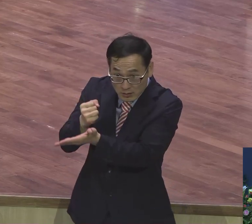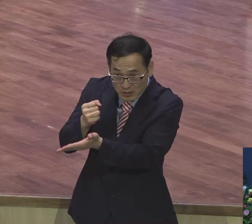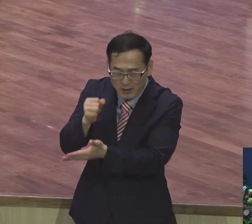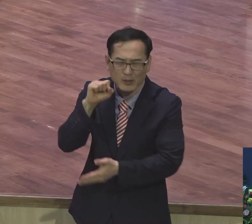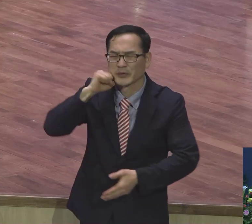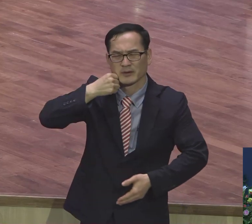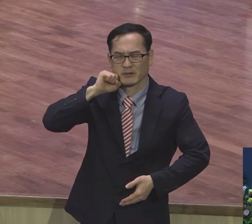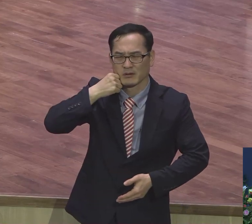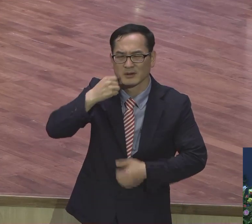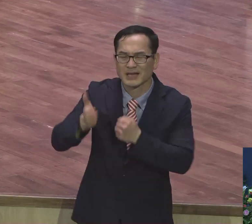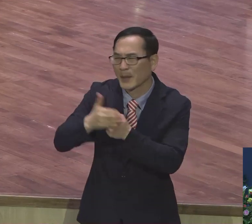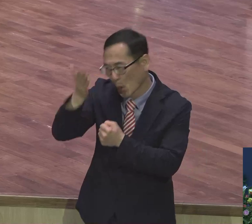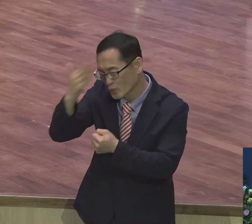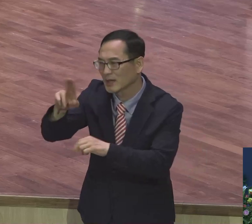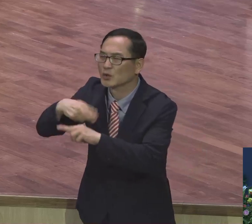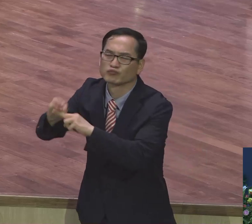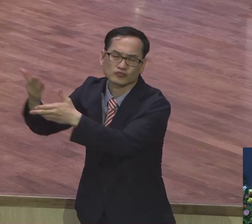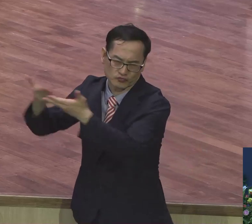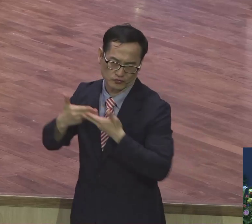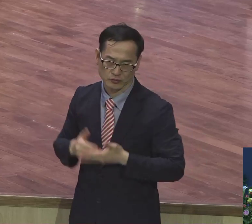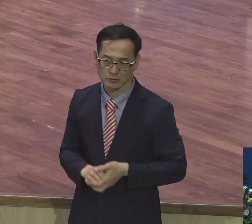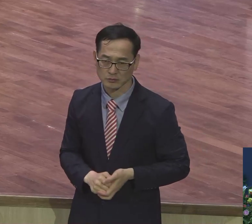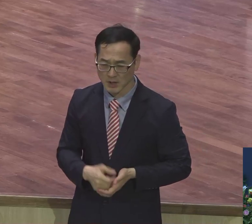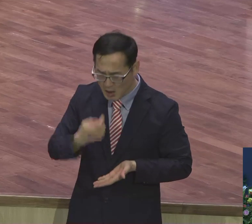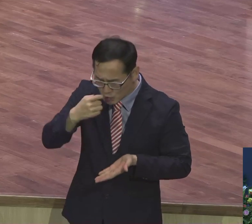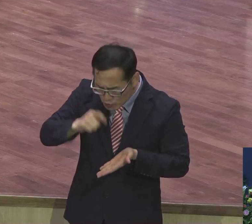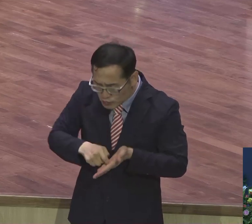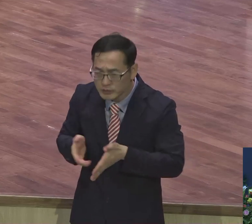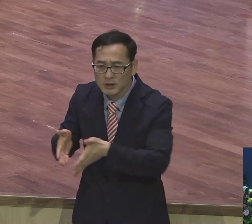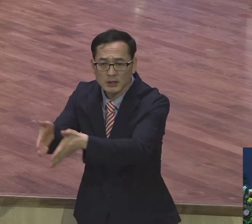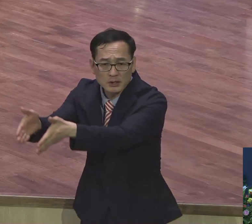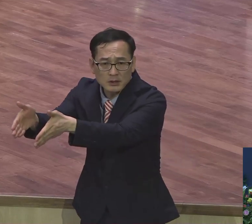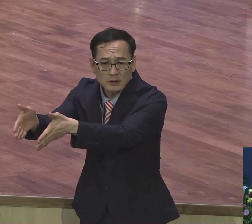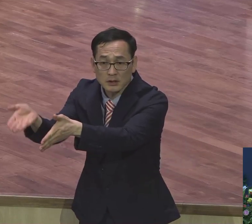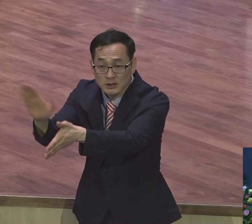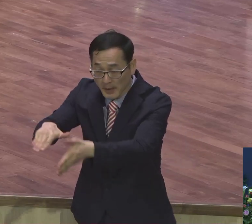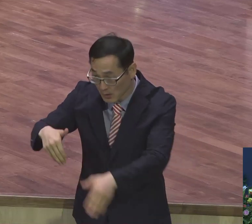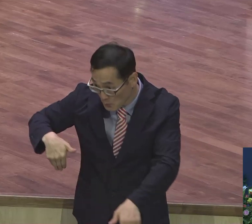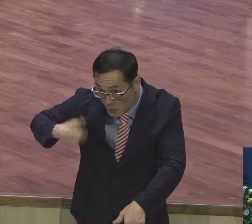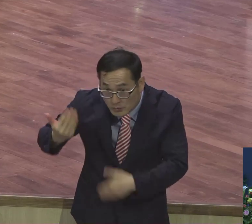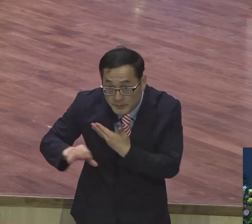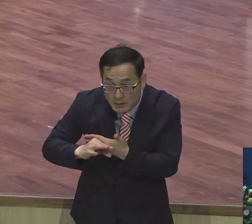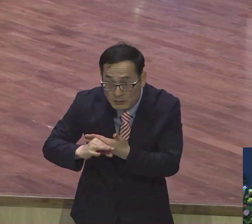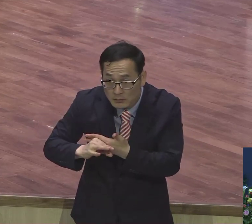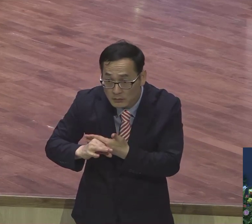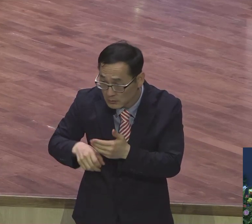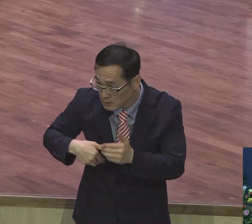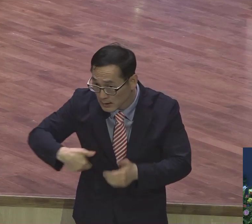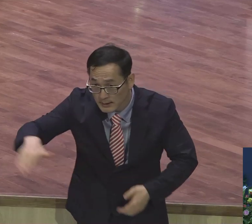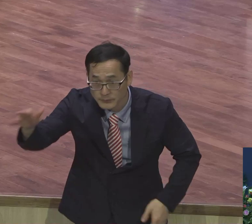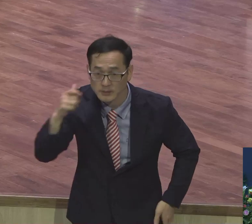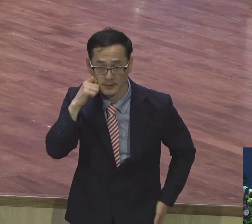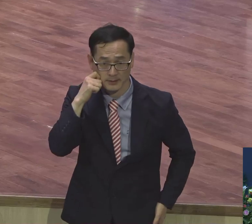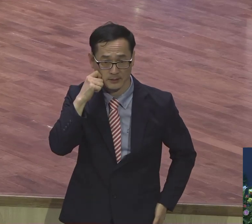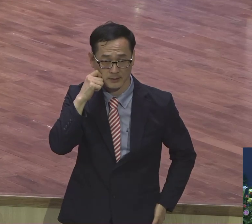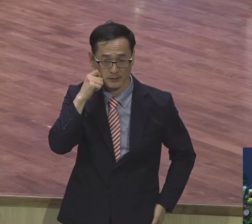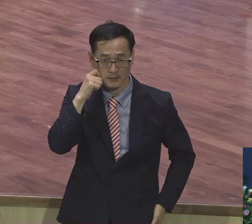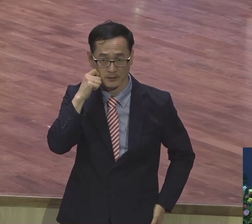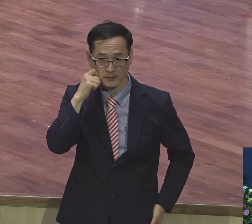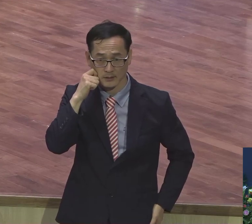그런데 이렇게 쉬운 구원의 길도 알지 못하면 할 수가 없는 겁니다.